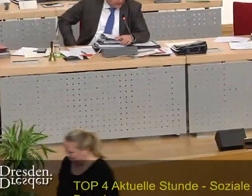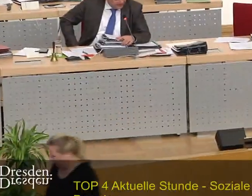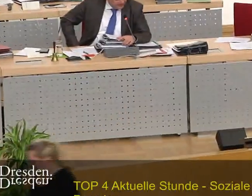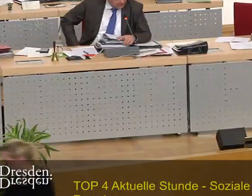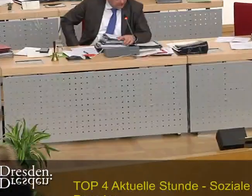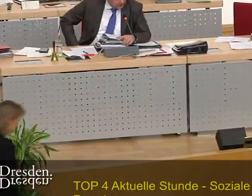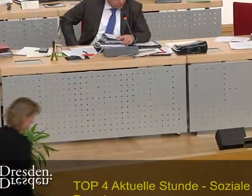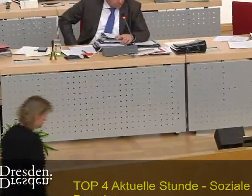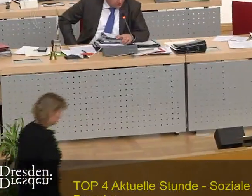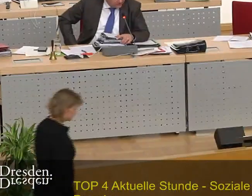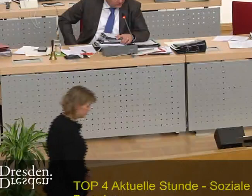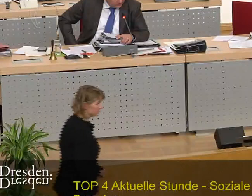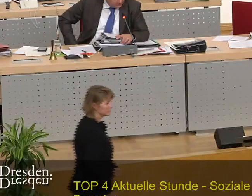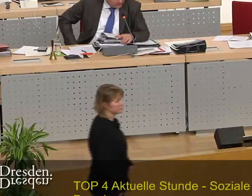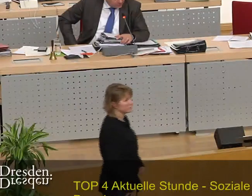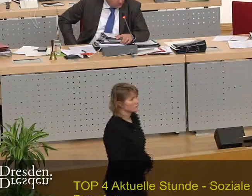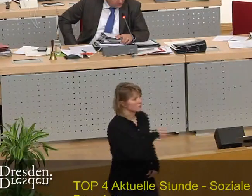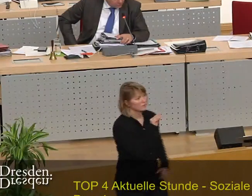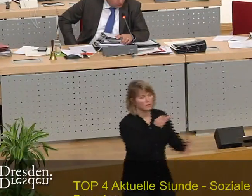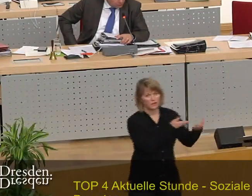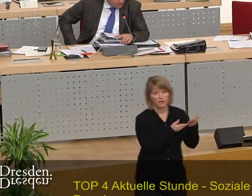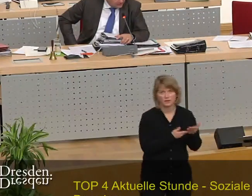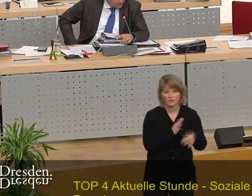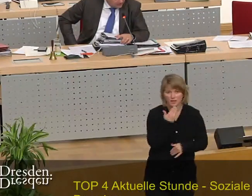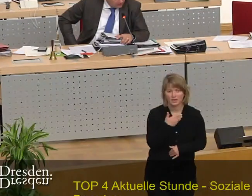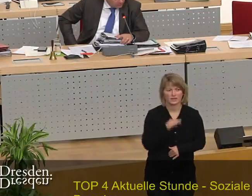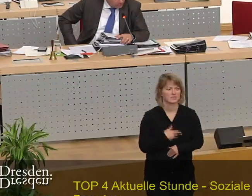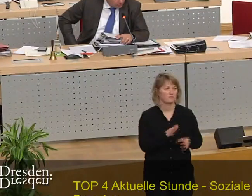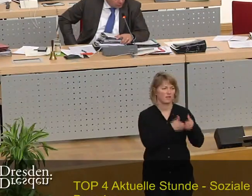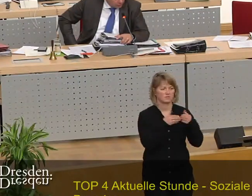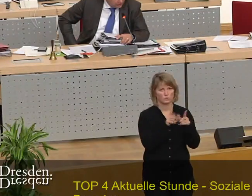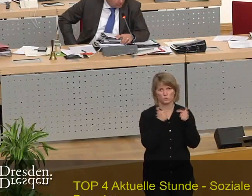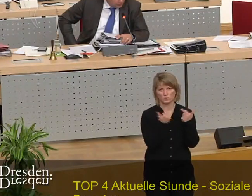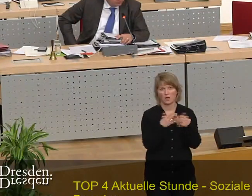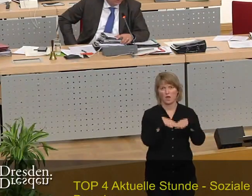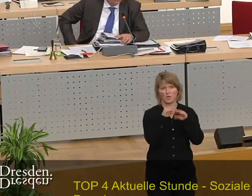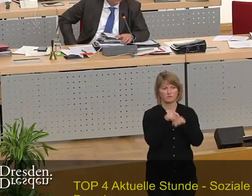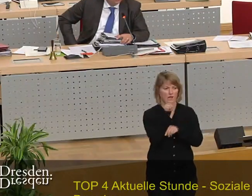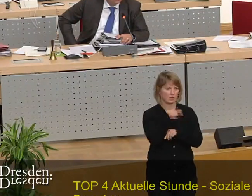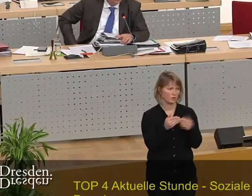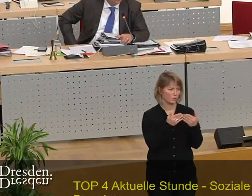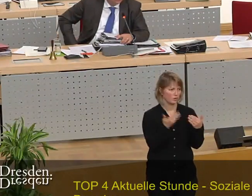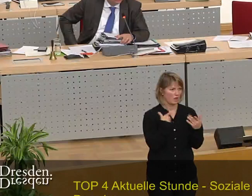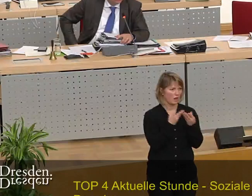Soweit der Einreiche. Wir kommen jetzt zur Fraktionsrunde. Es beginnt Bündnis 90 Die Grünen. Herr Löser, bitte.